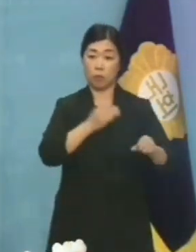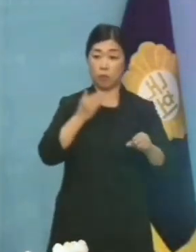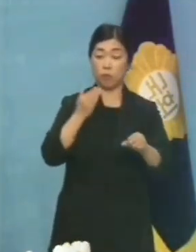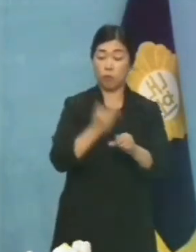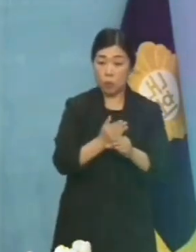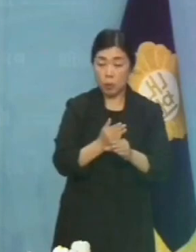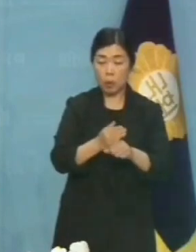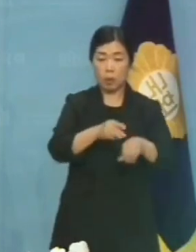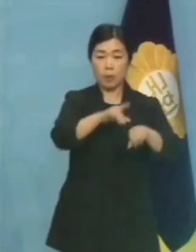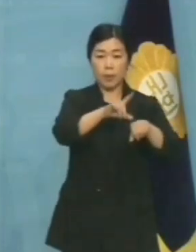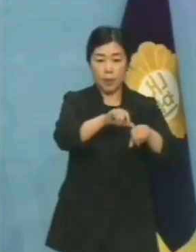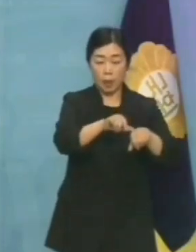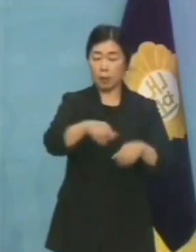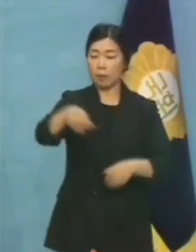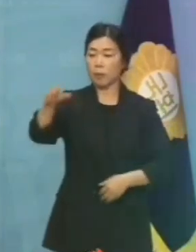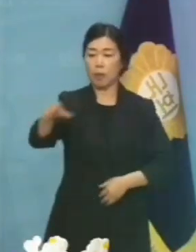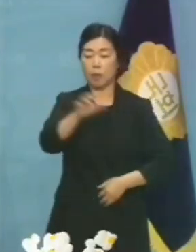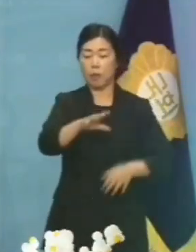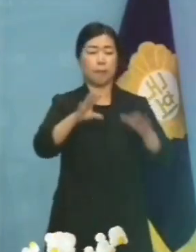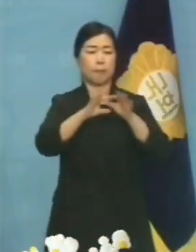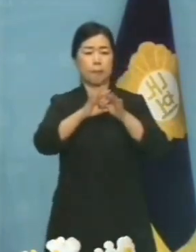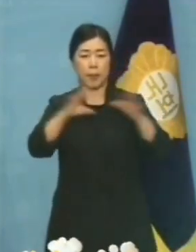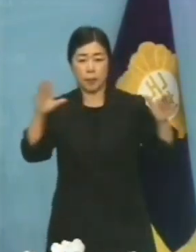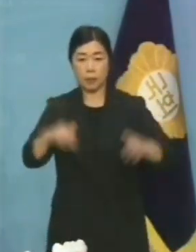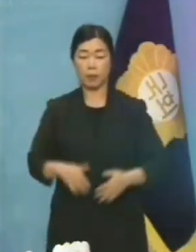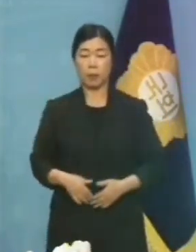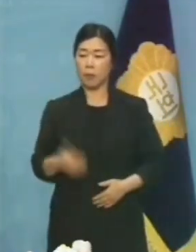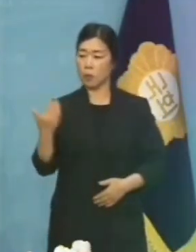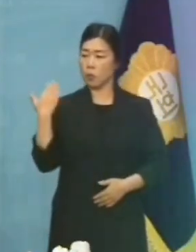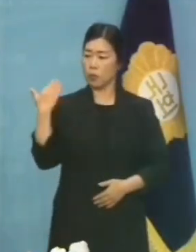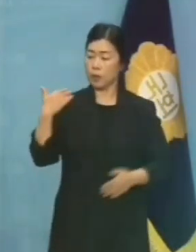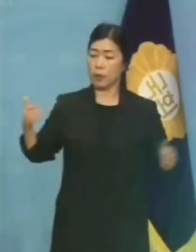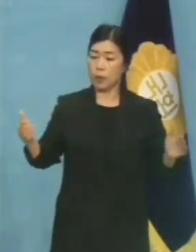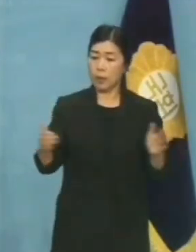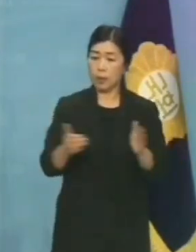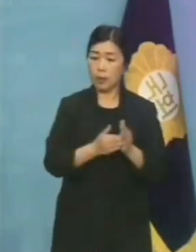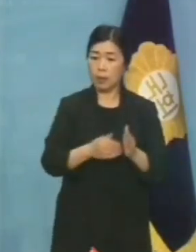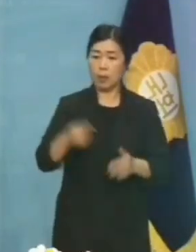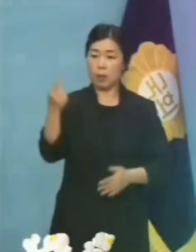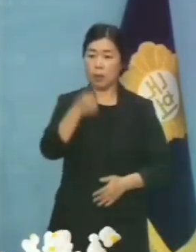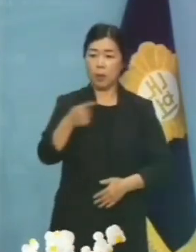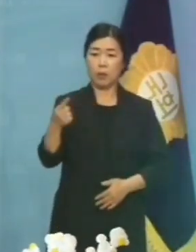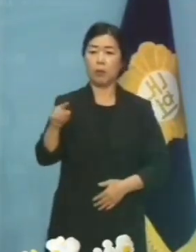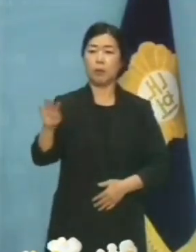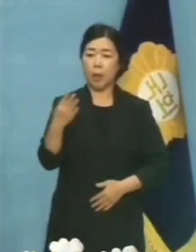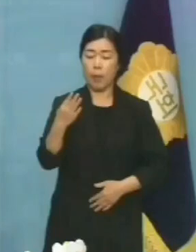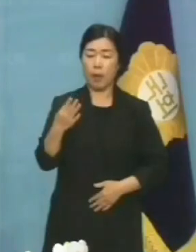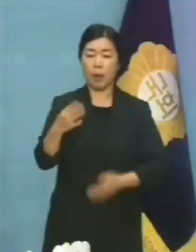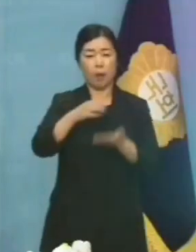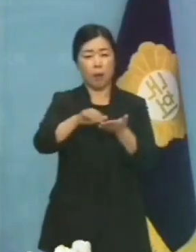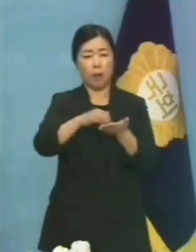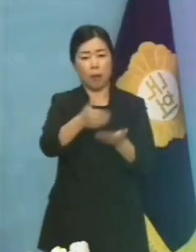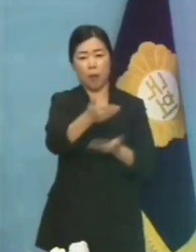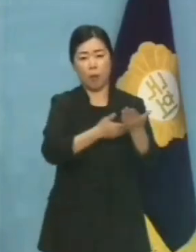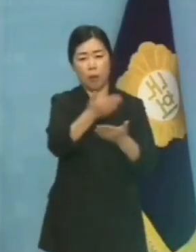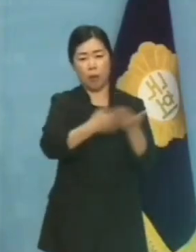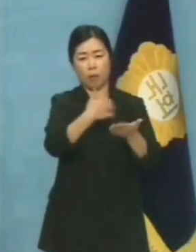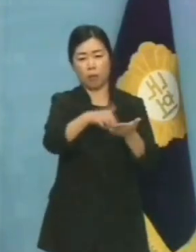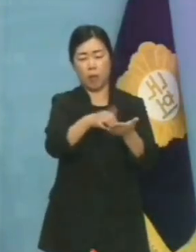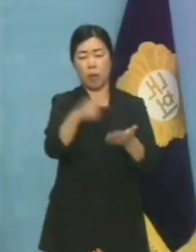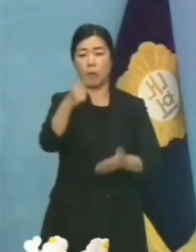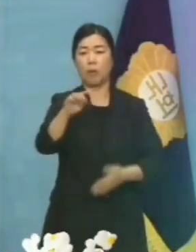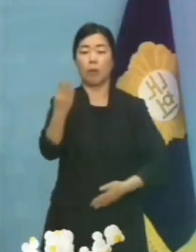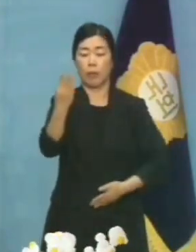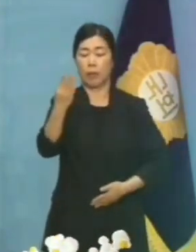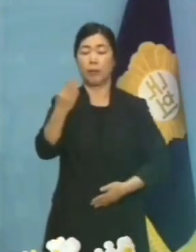내내 시간과 장수에 구애받지 않으며 최근까지 천사백건에 달하는 거래를 한 것으로